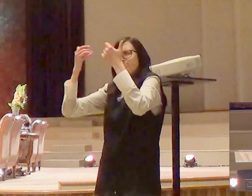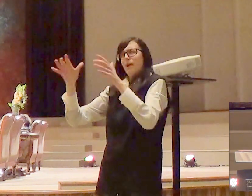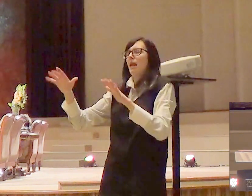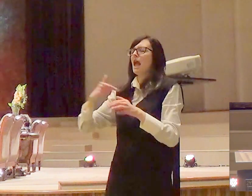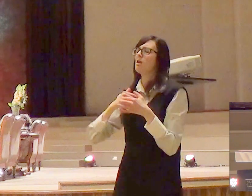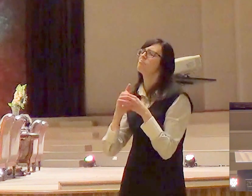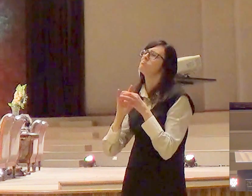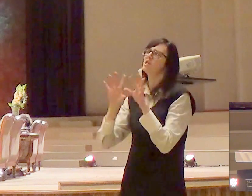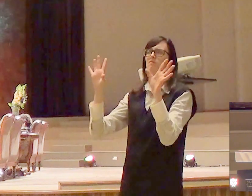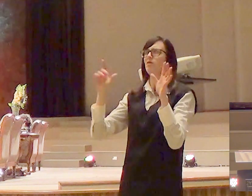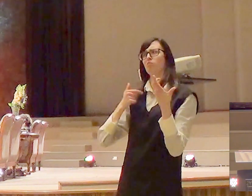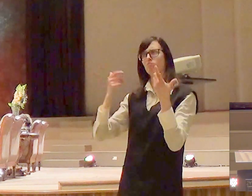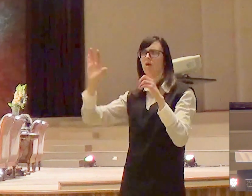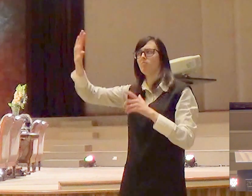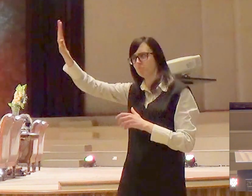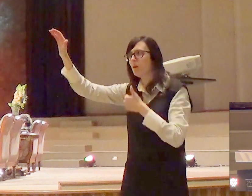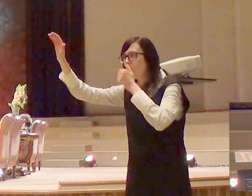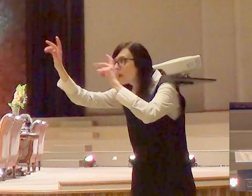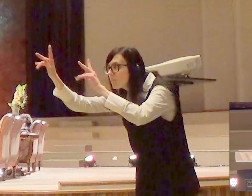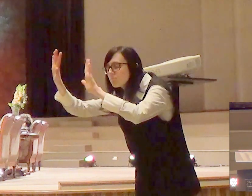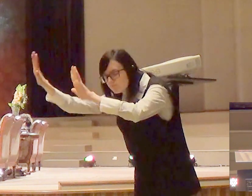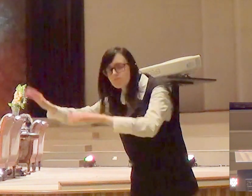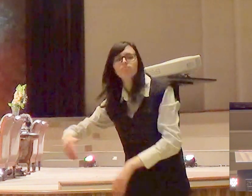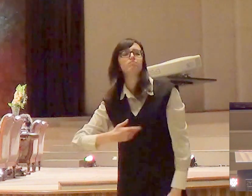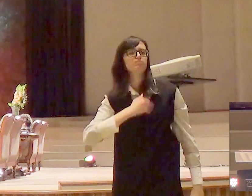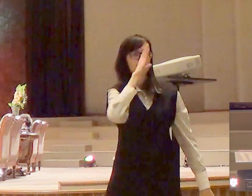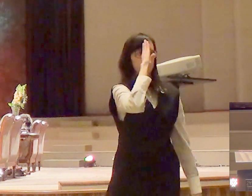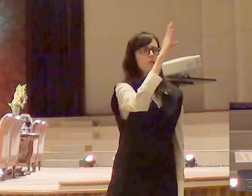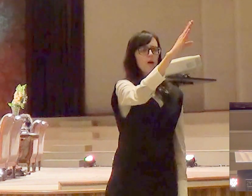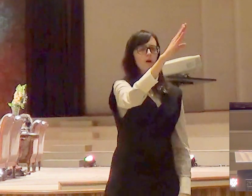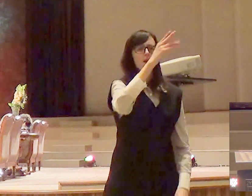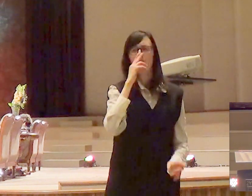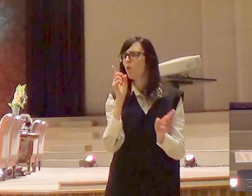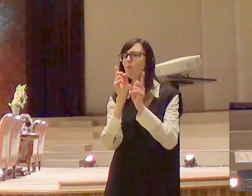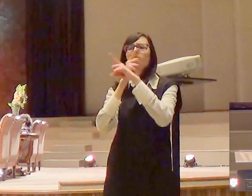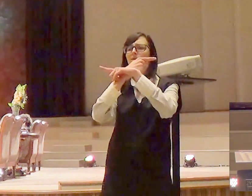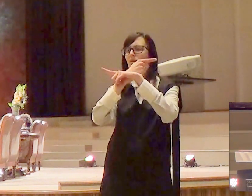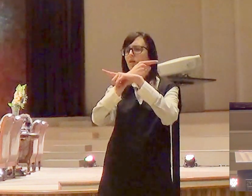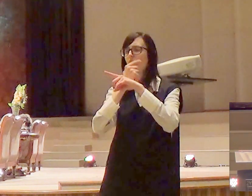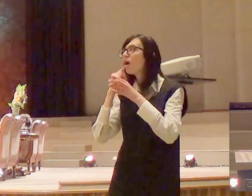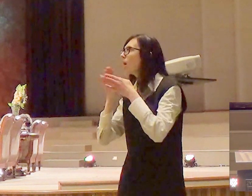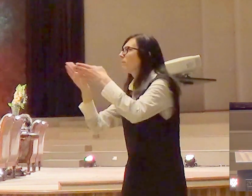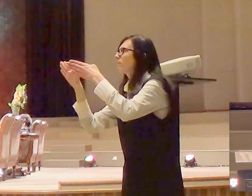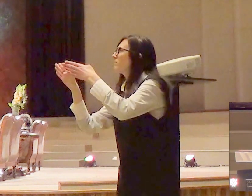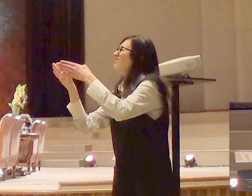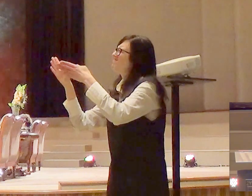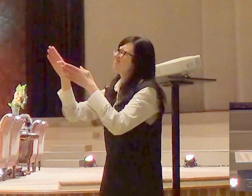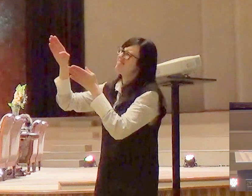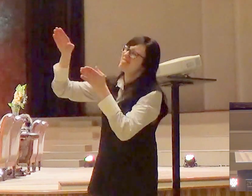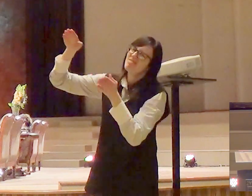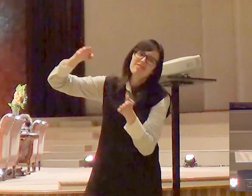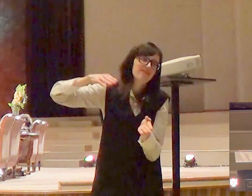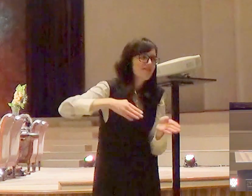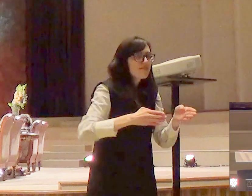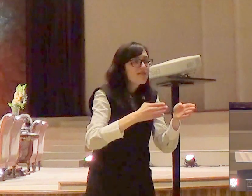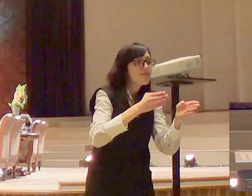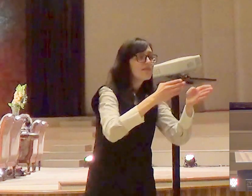uma terra prometida que não existe fora da vontade de Deus e achando que lá é melhor mas se esquecendo